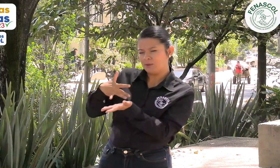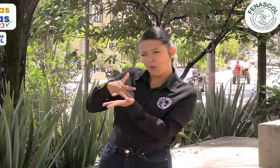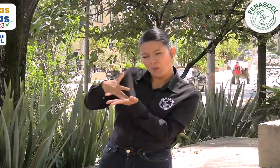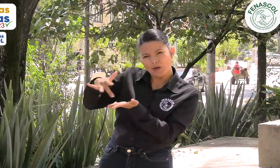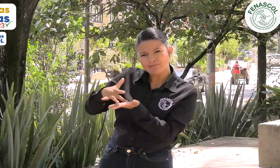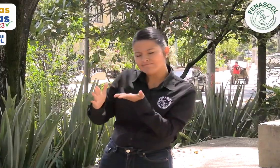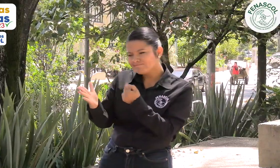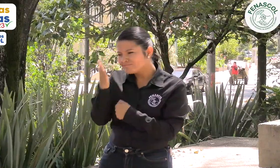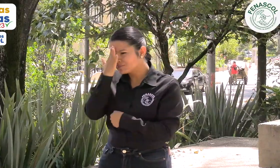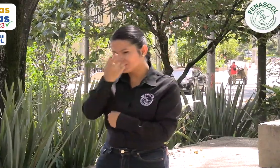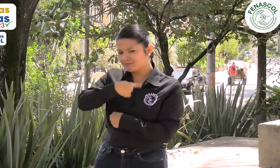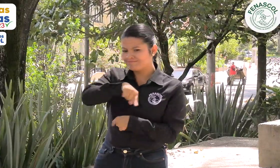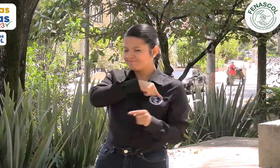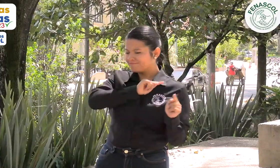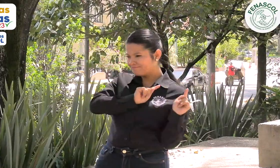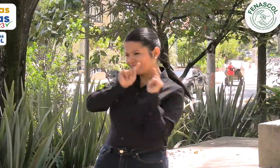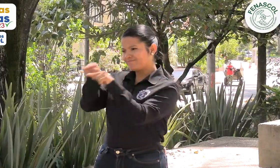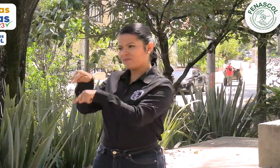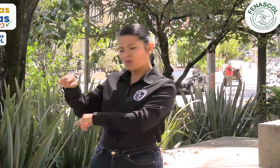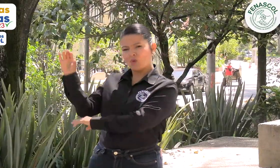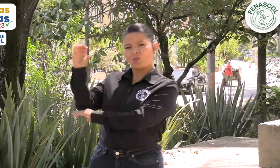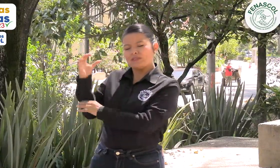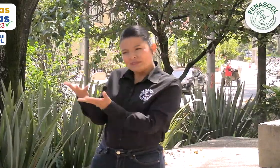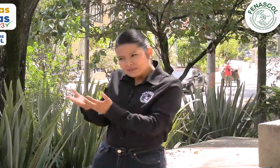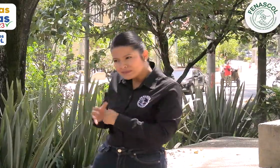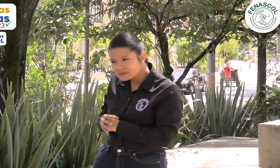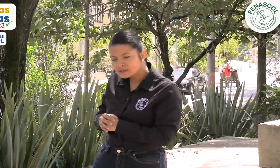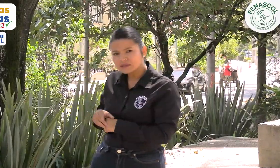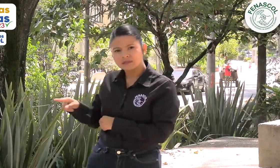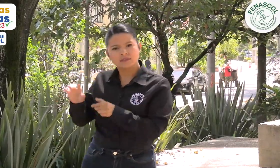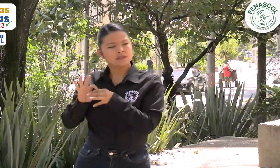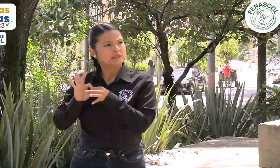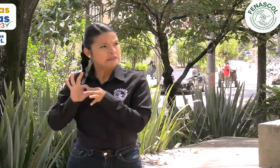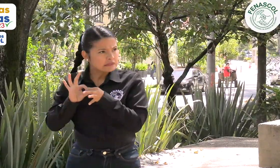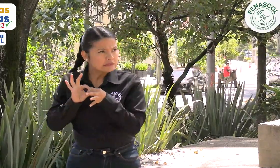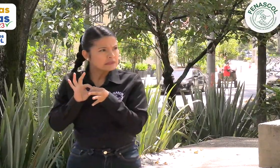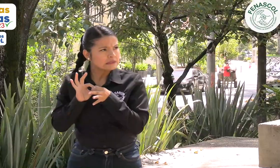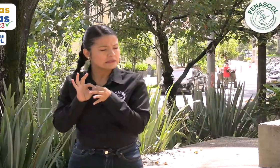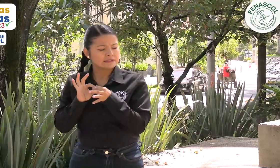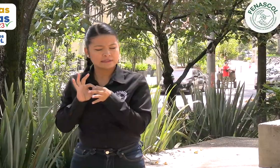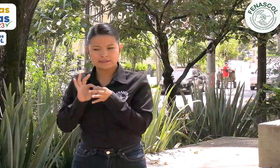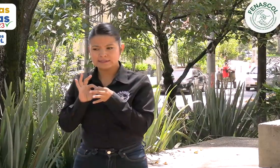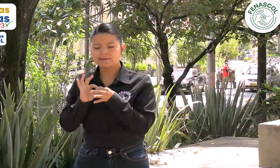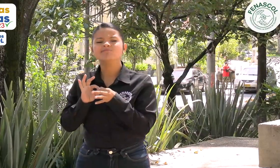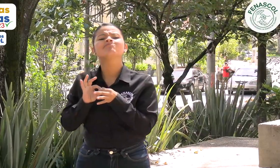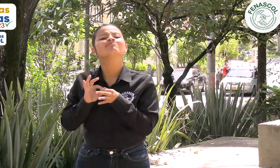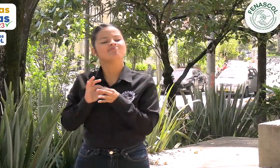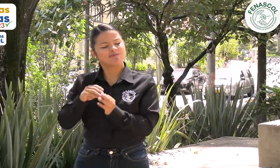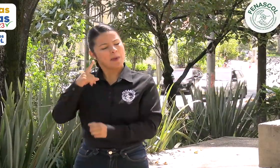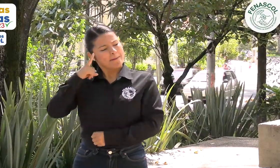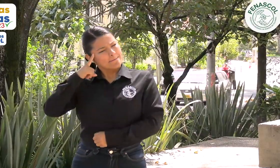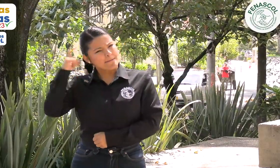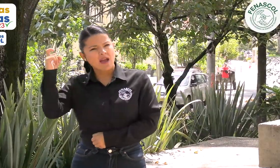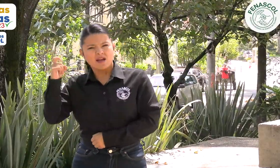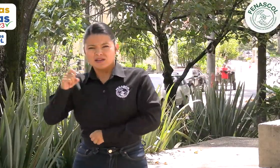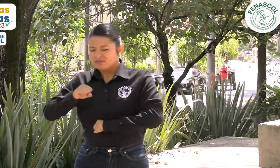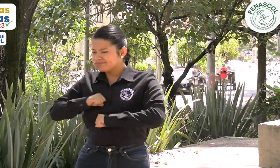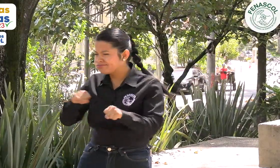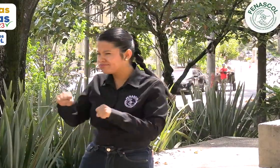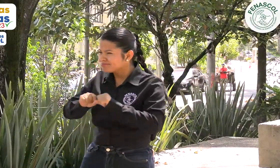y su seccional de jóvenes para visitar Colombia. Con poco tiempo de preparación, FENASCOL organizó